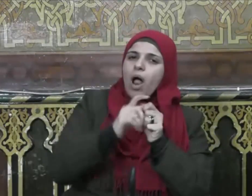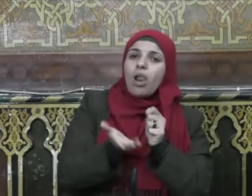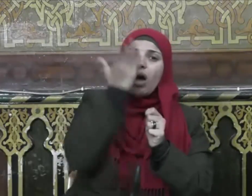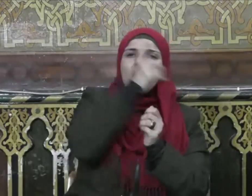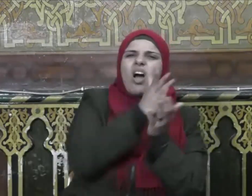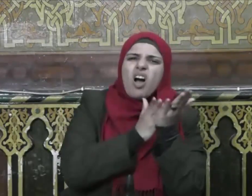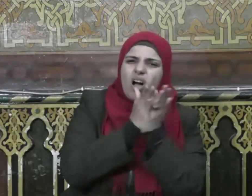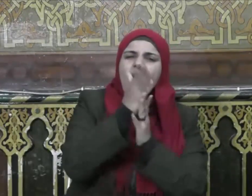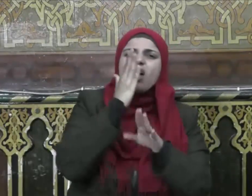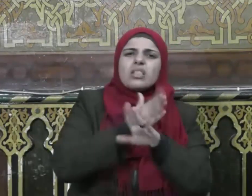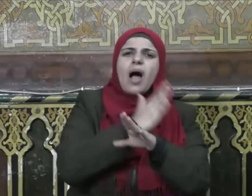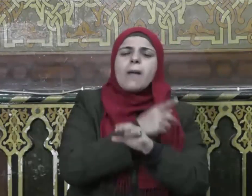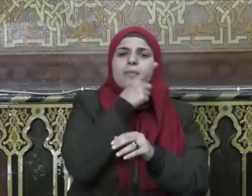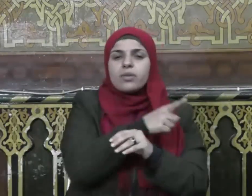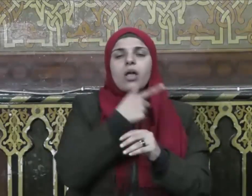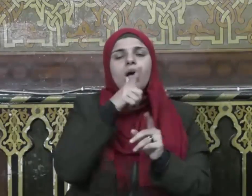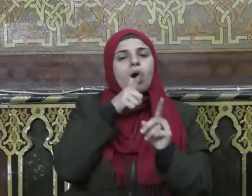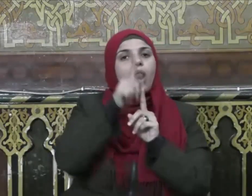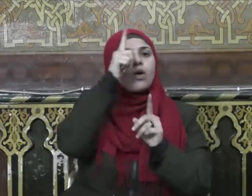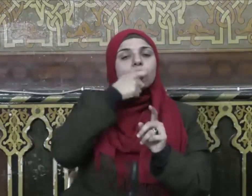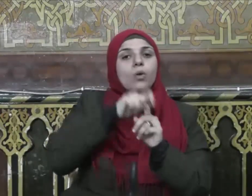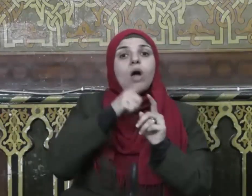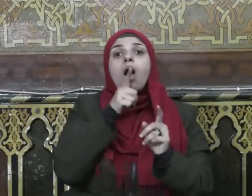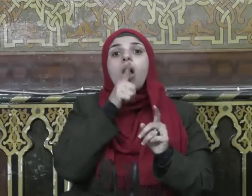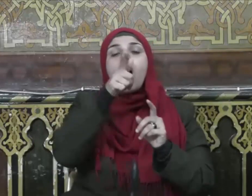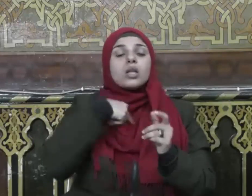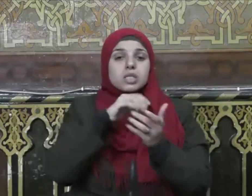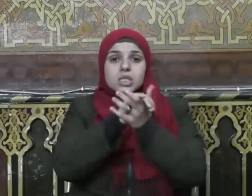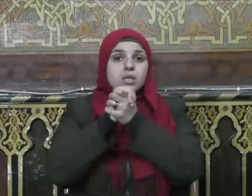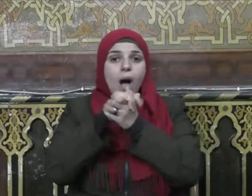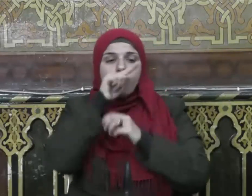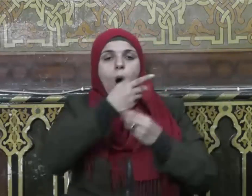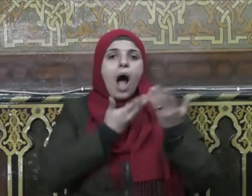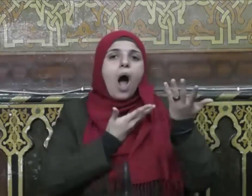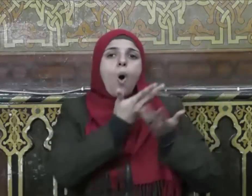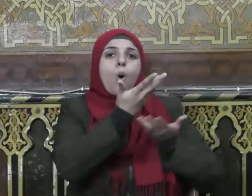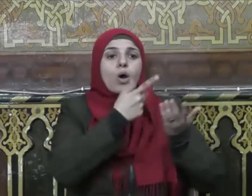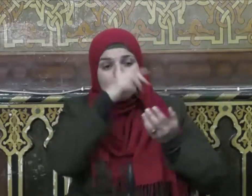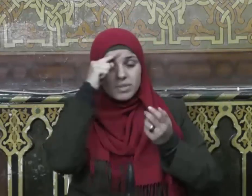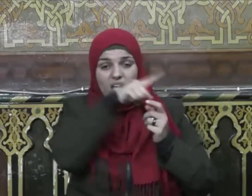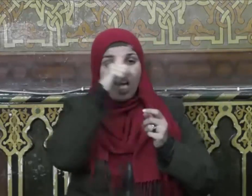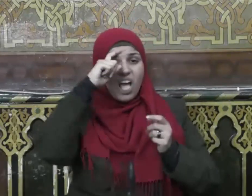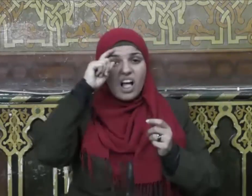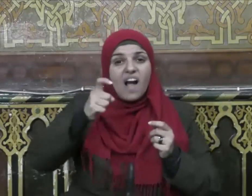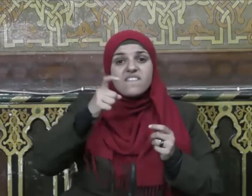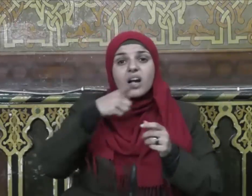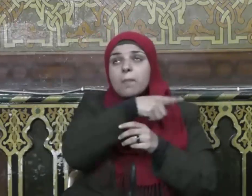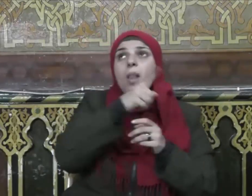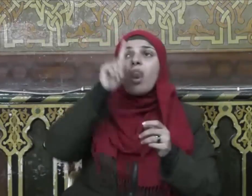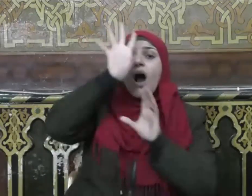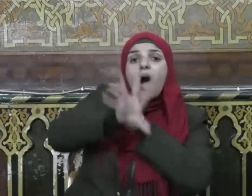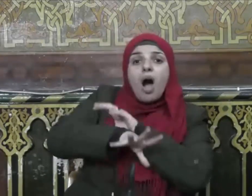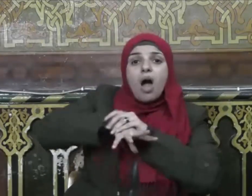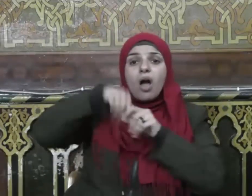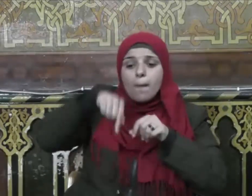قال له صاحبه وهو يحاوره أكفرت بالذي خلقك من تراب